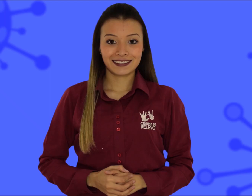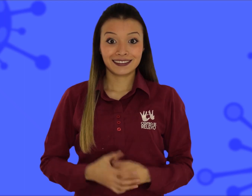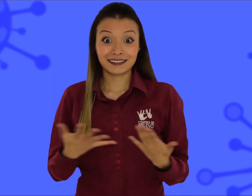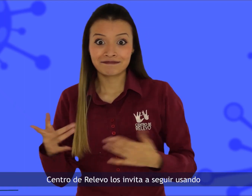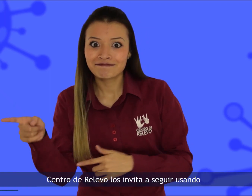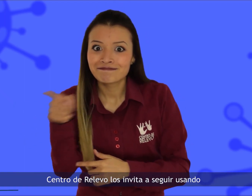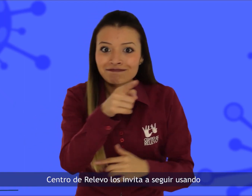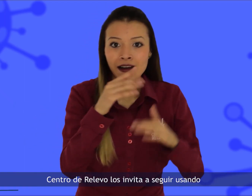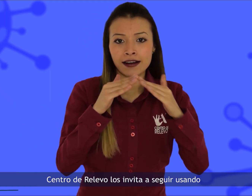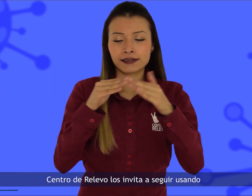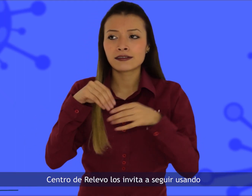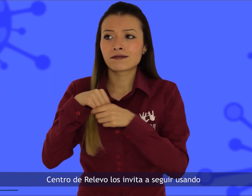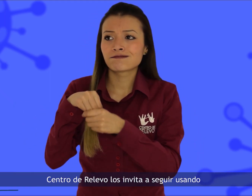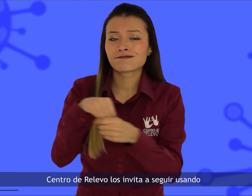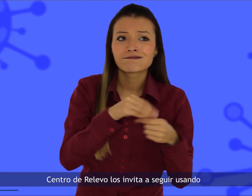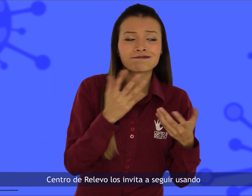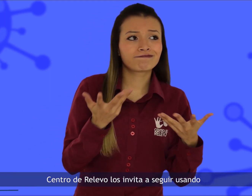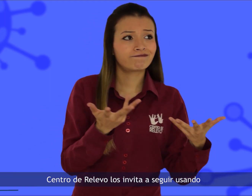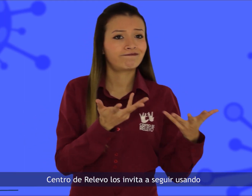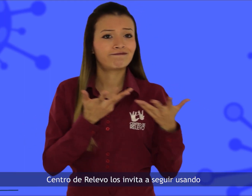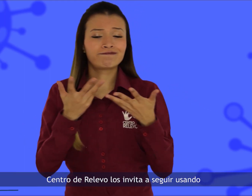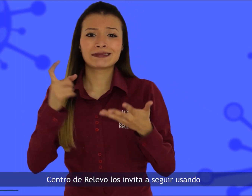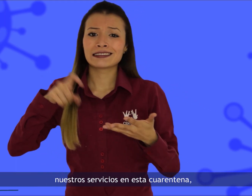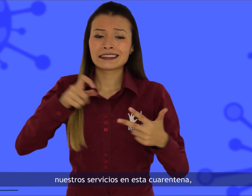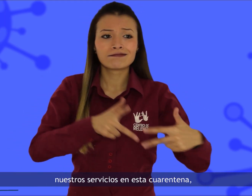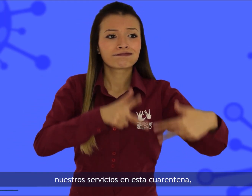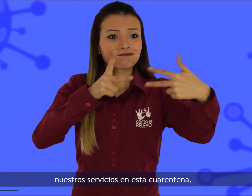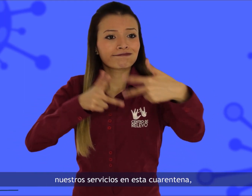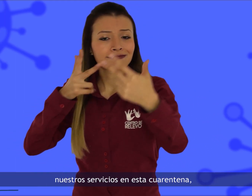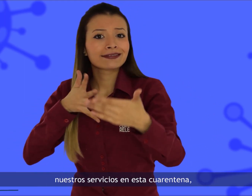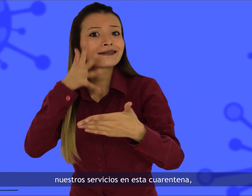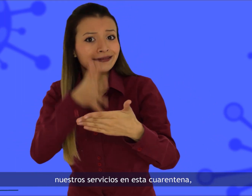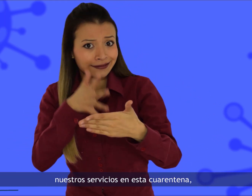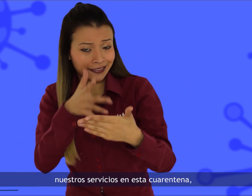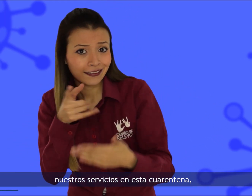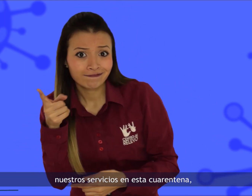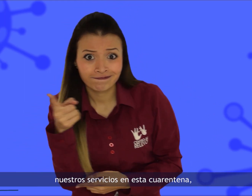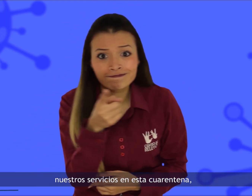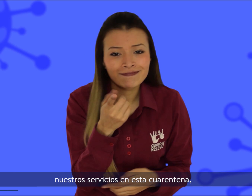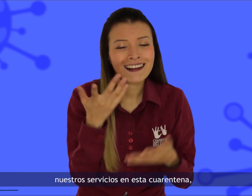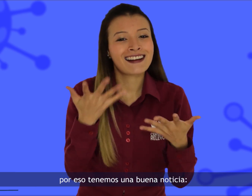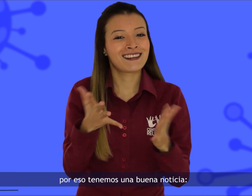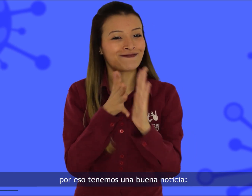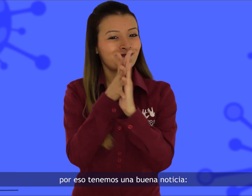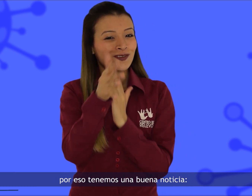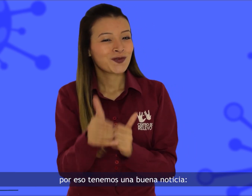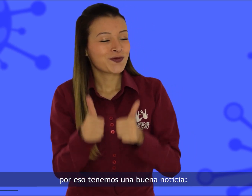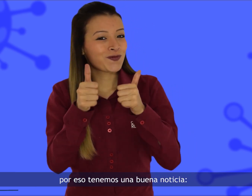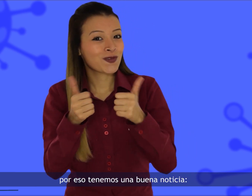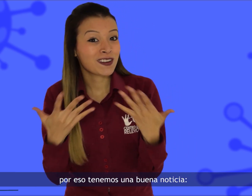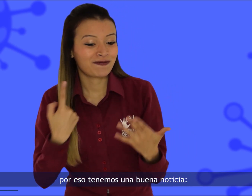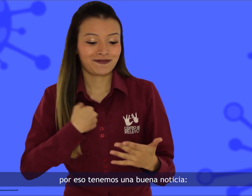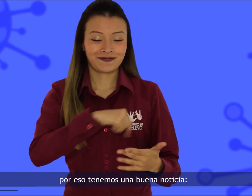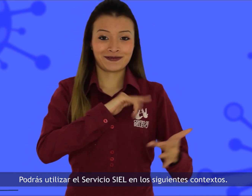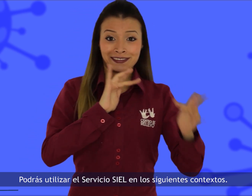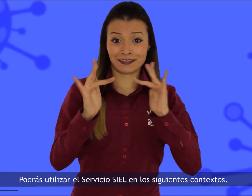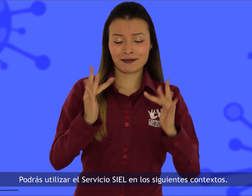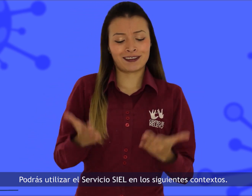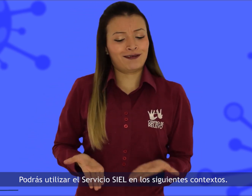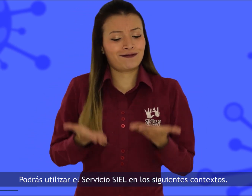Centro de Relevo los invita a seguir usando nuestros servicios en esta cuarentena. Por eso tenemos una buena noticia. Podrás utilizar el